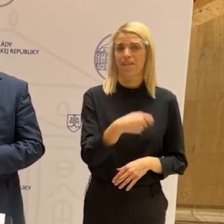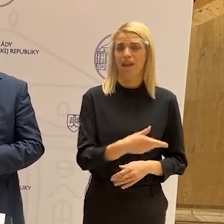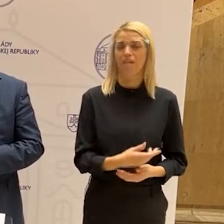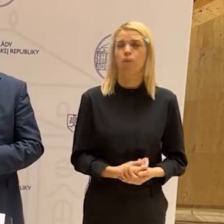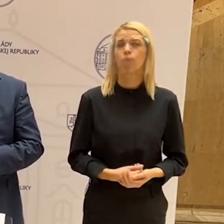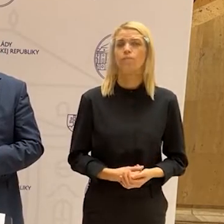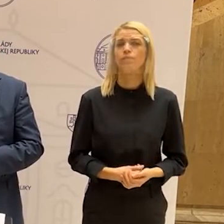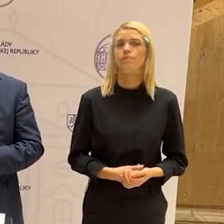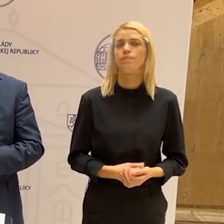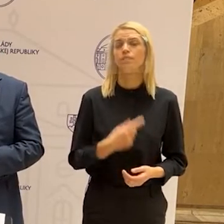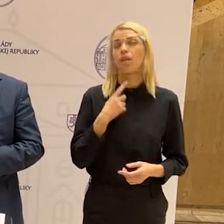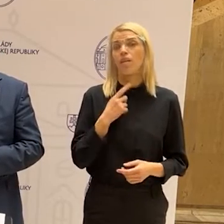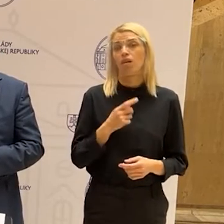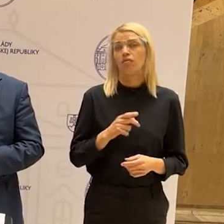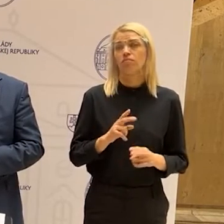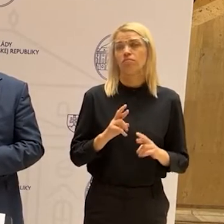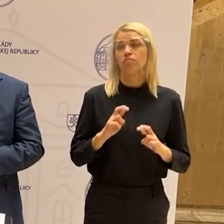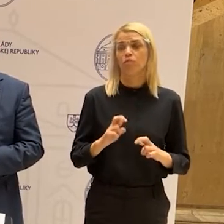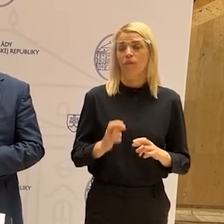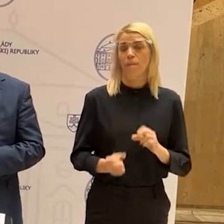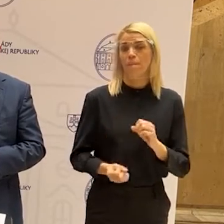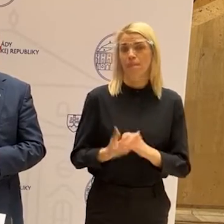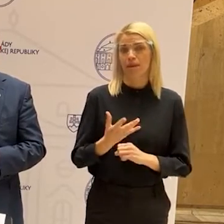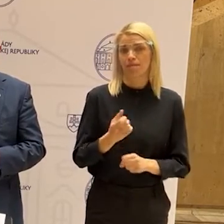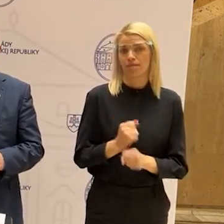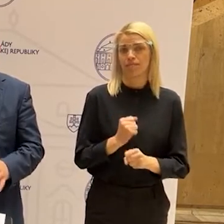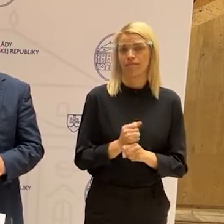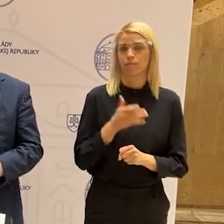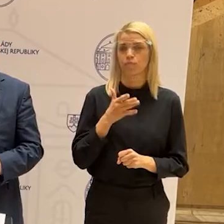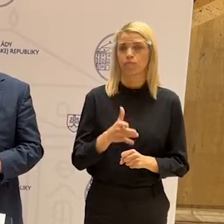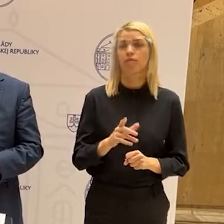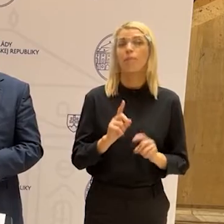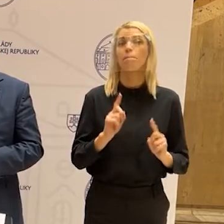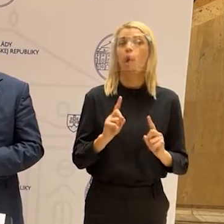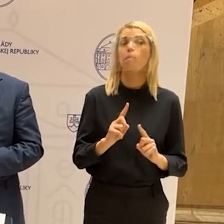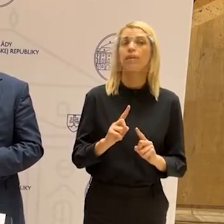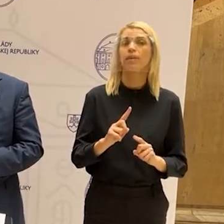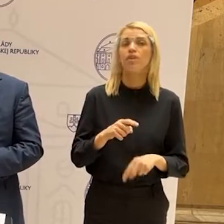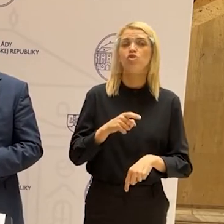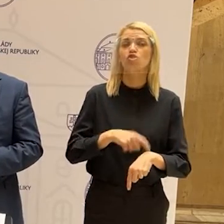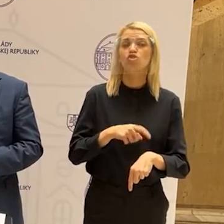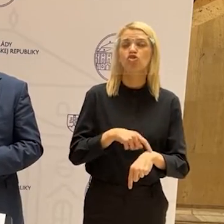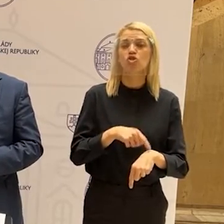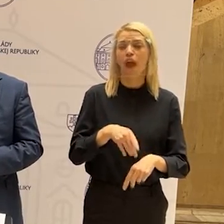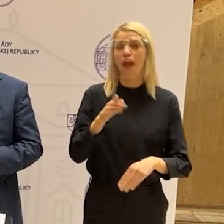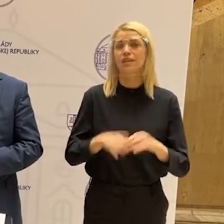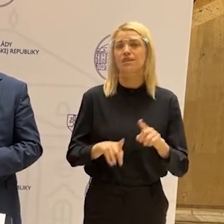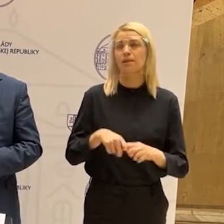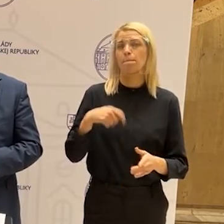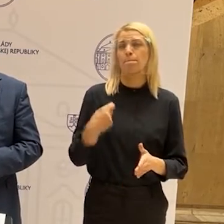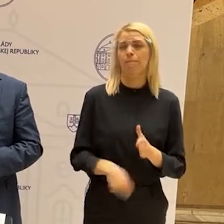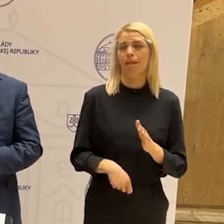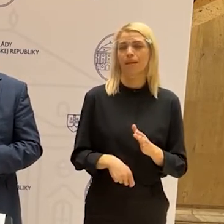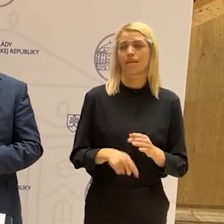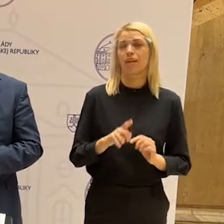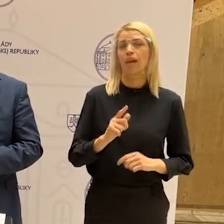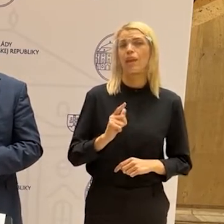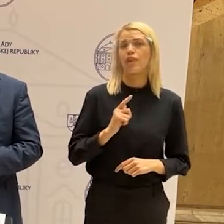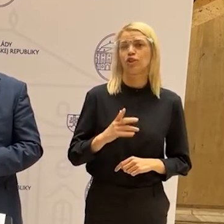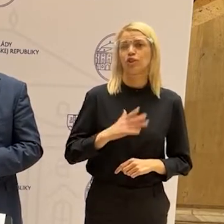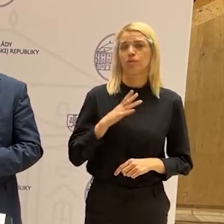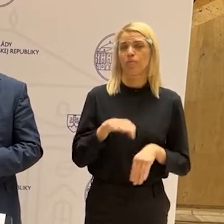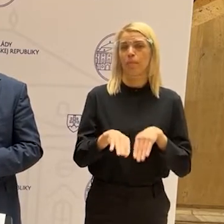zrejme na jar sa to urobí. Malo by to platiť nejaký čas, to vám povie minister. Tieto informácie tam